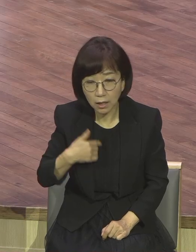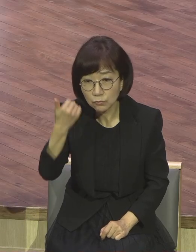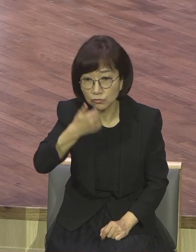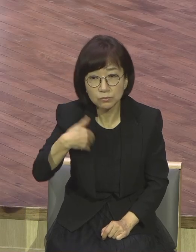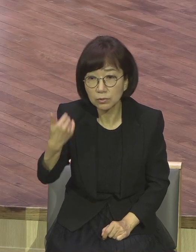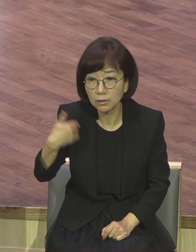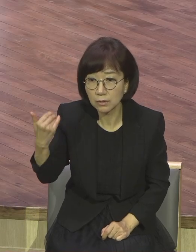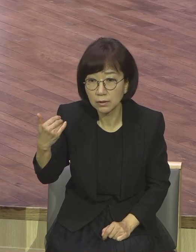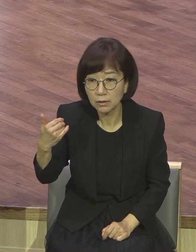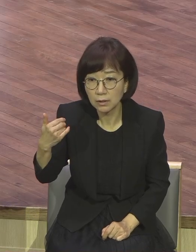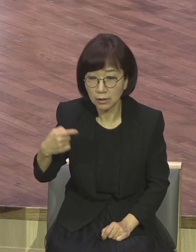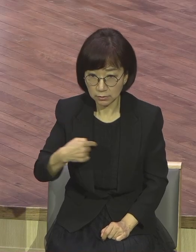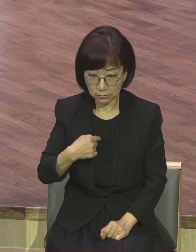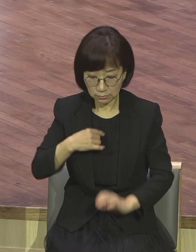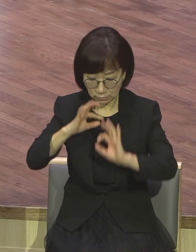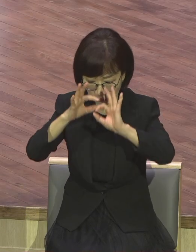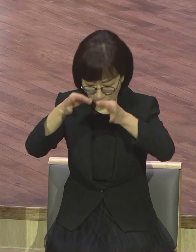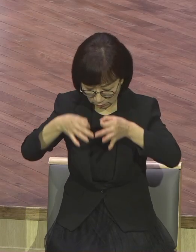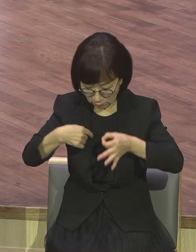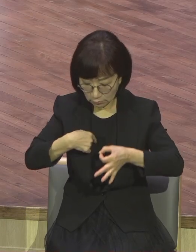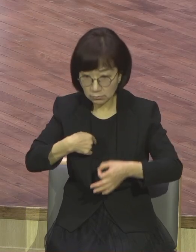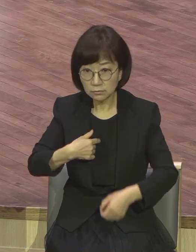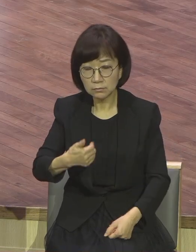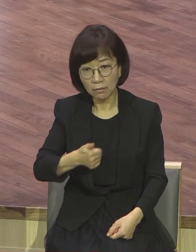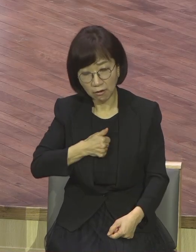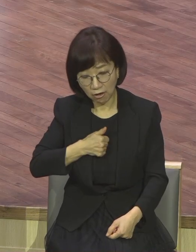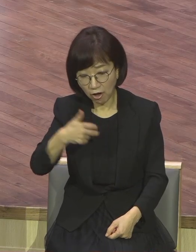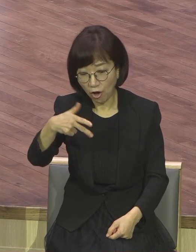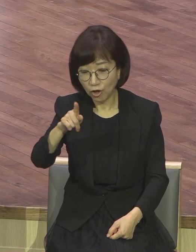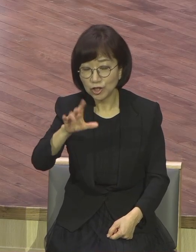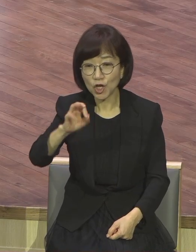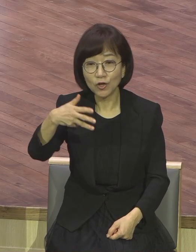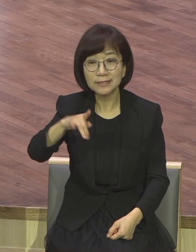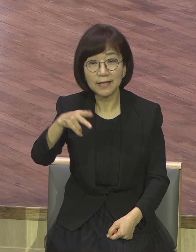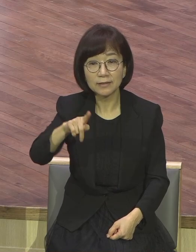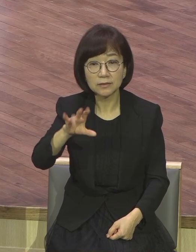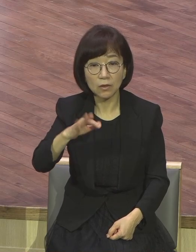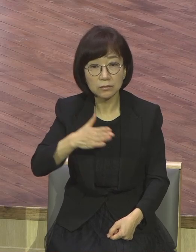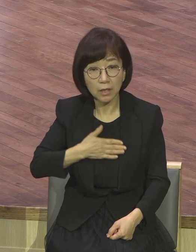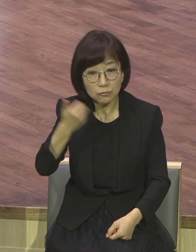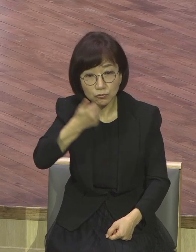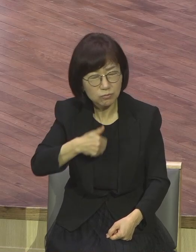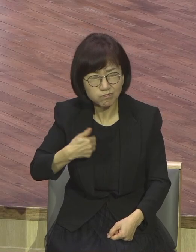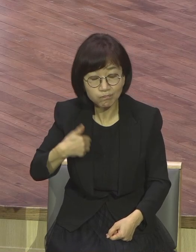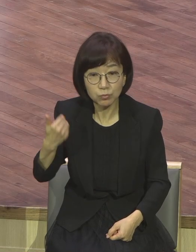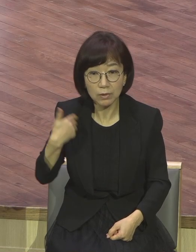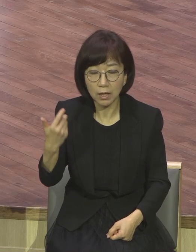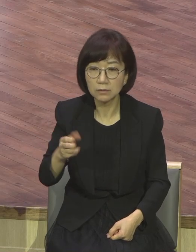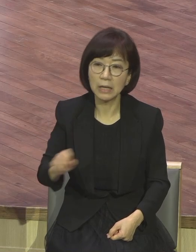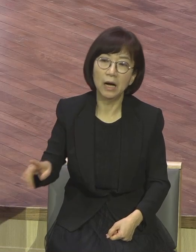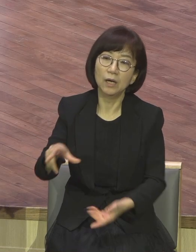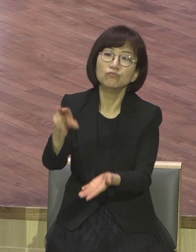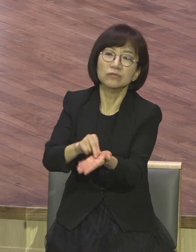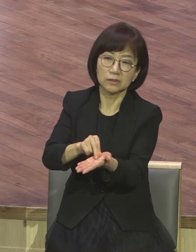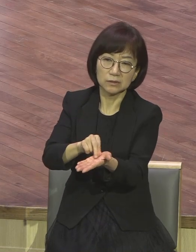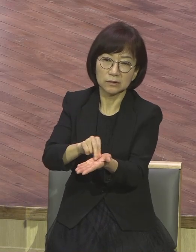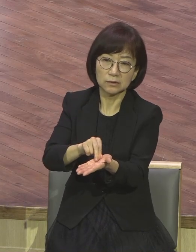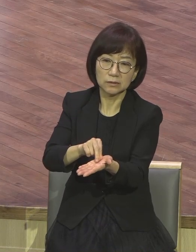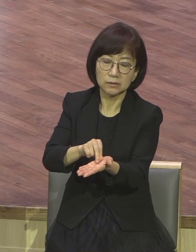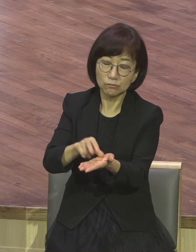누구인지 정체성 상실된 것이 가장 큰 문제다. 정체성 상실 내가